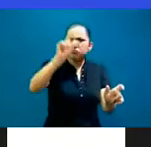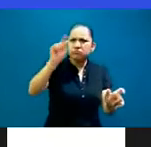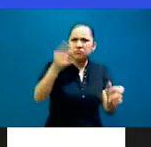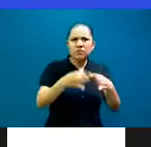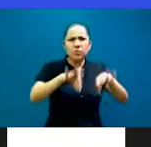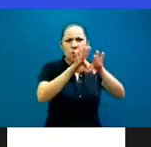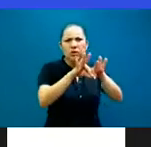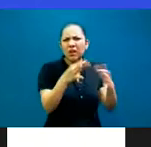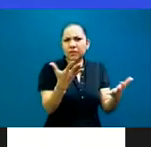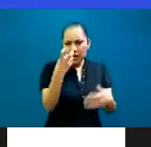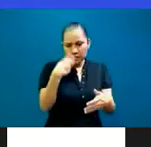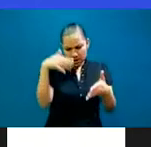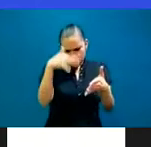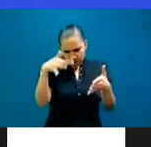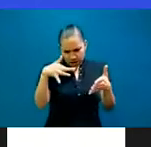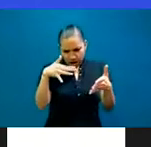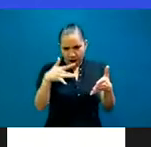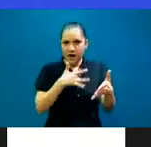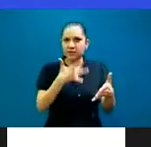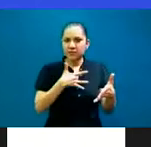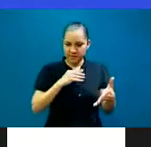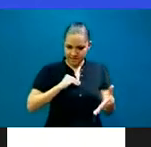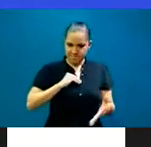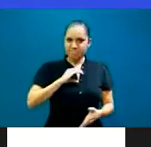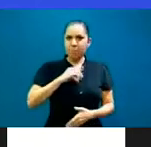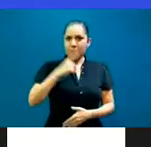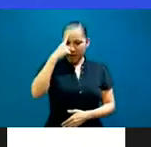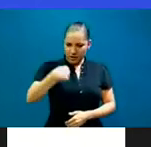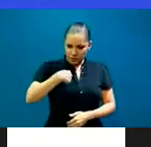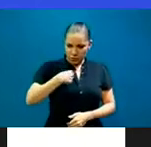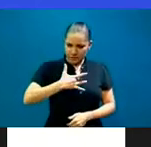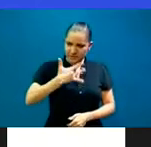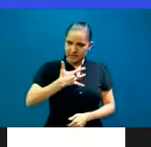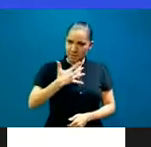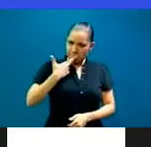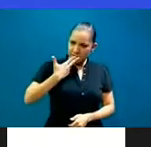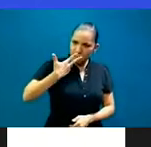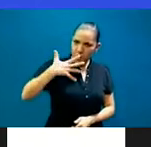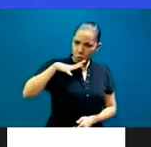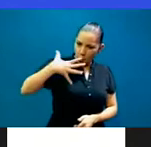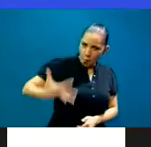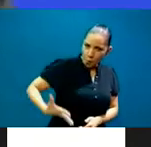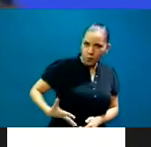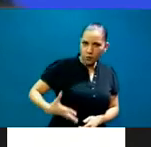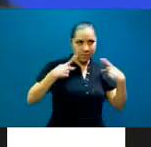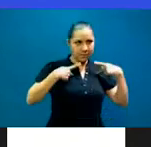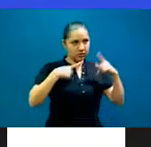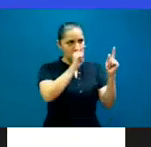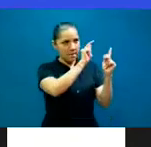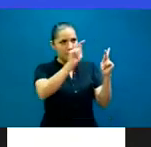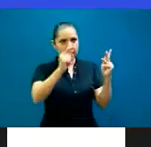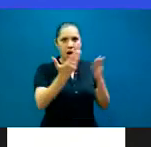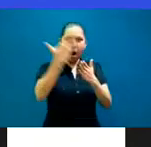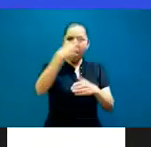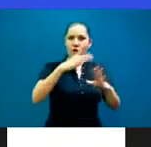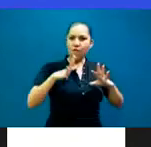no cabe duda que esos intérpretes que formaron la profesión en México, que fueron parte del colegio y quienes lo formaron, muchos